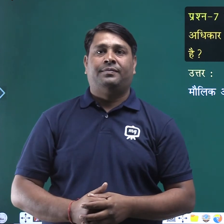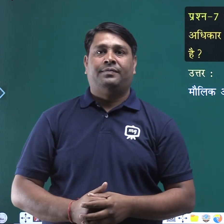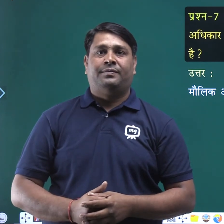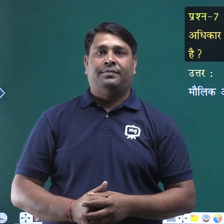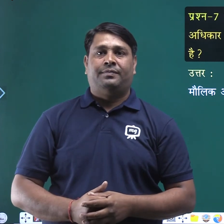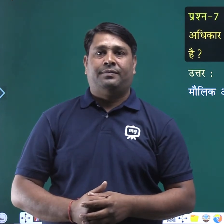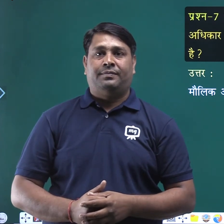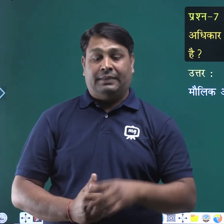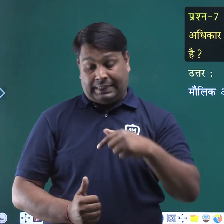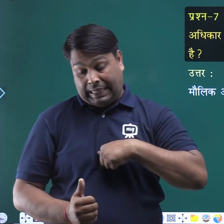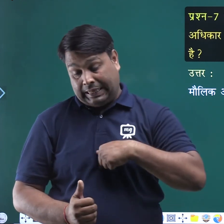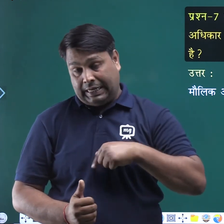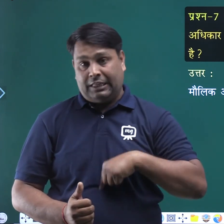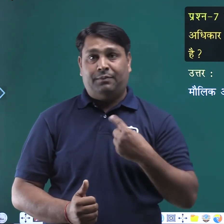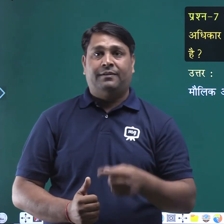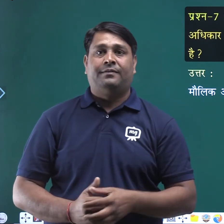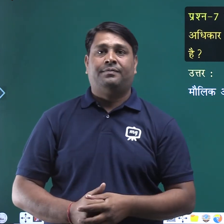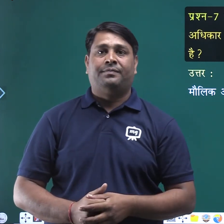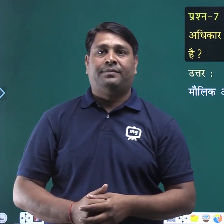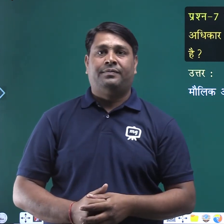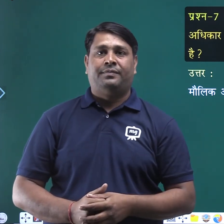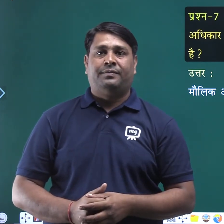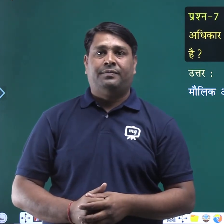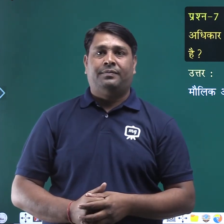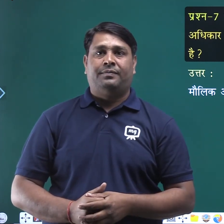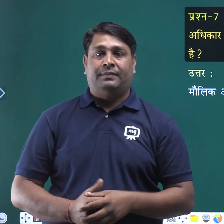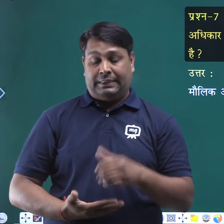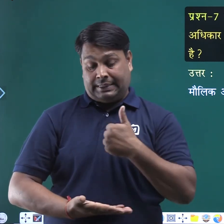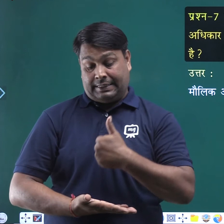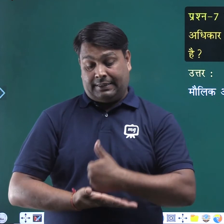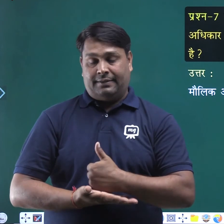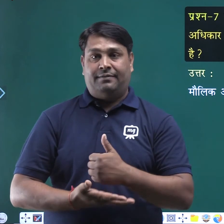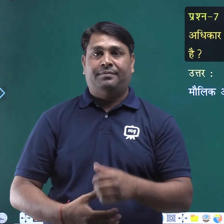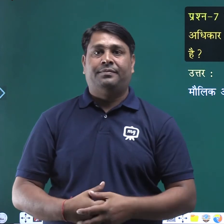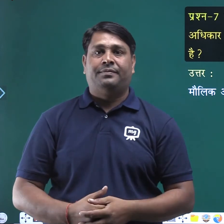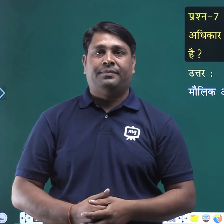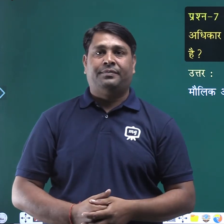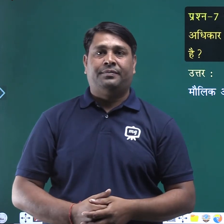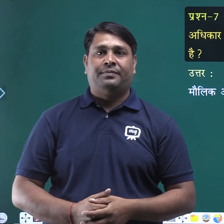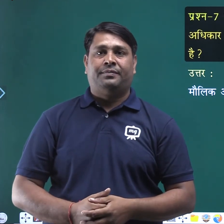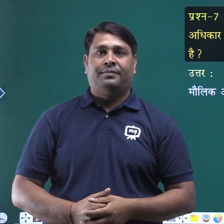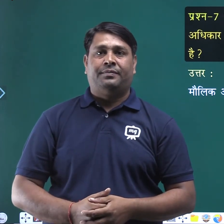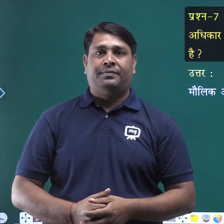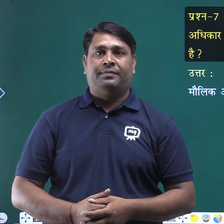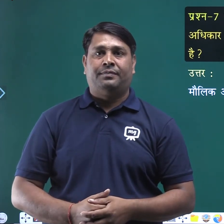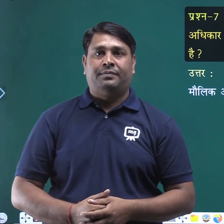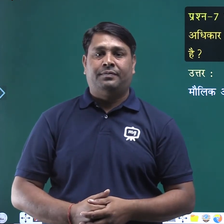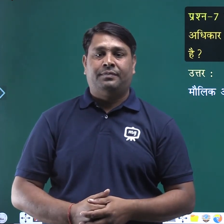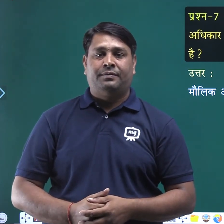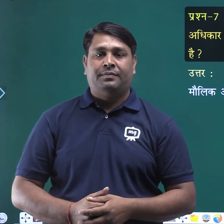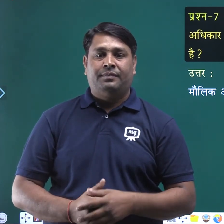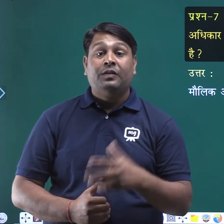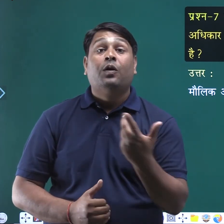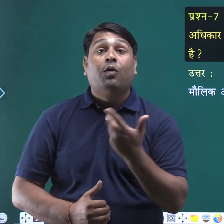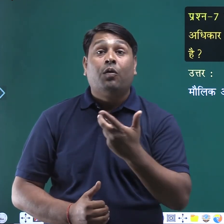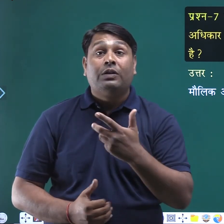अंतरात्मा का अधिकार कौन सा अधिकार कहलाता